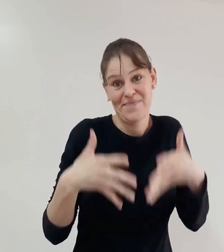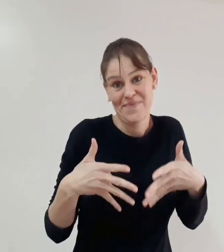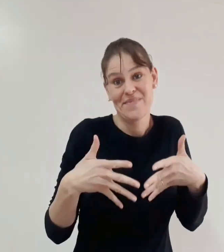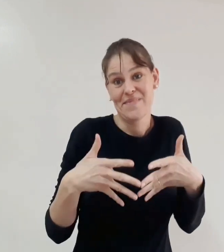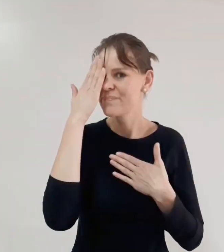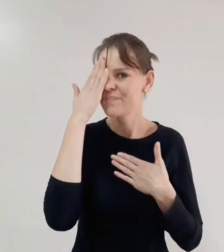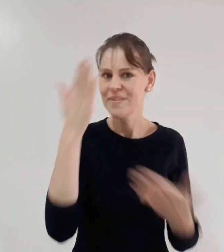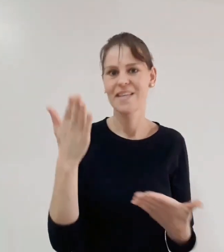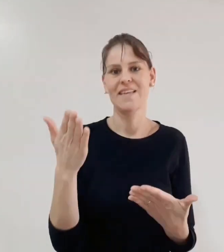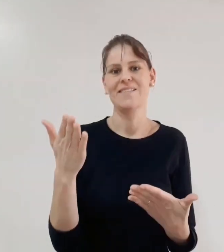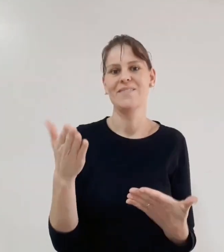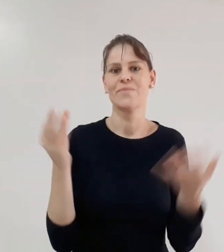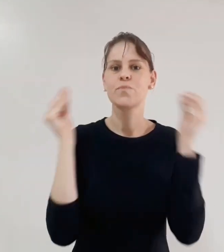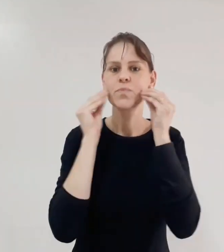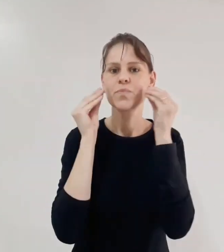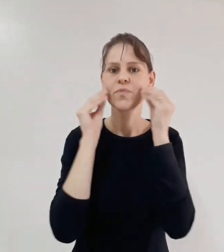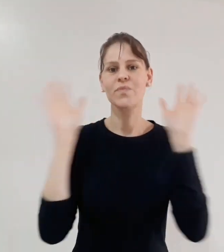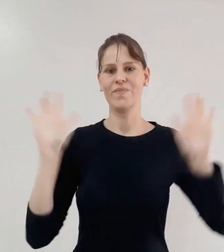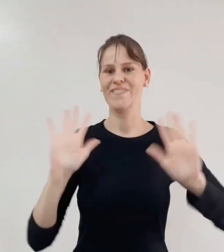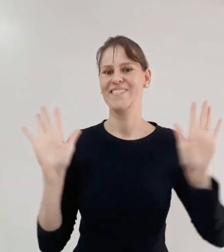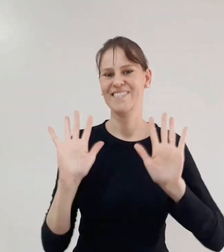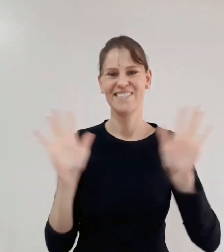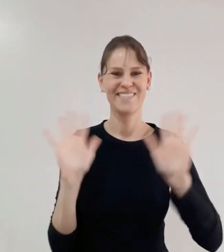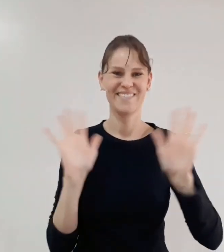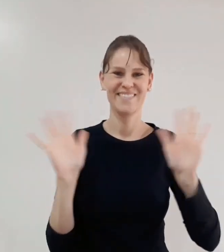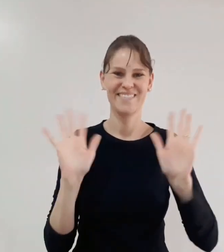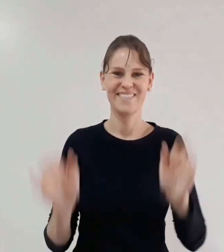tudo o que eu queria explicar. Muito obrigada, professor Madison Barreto.